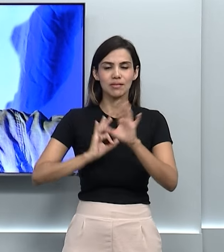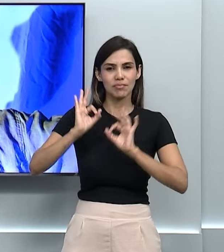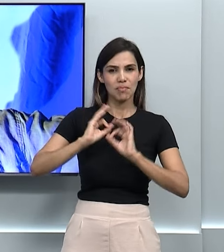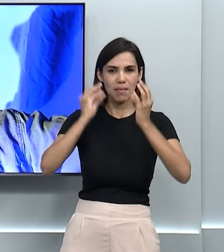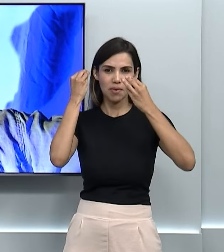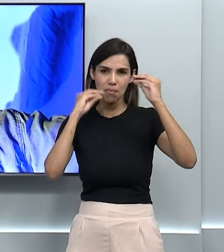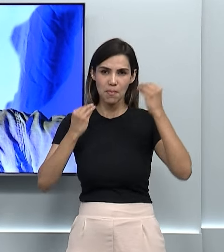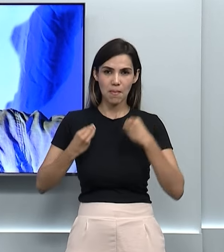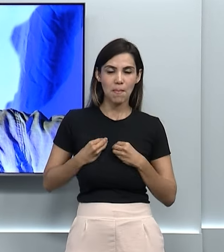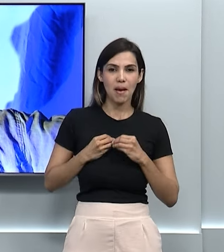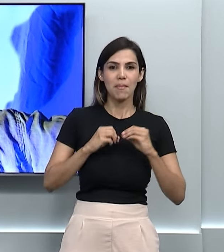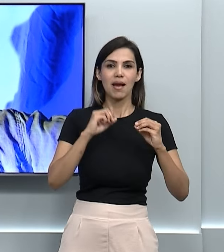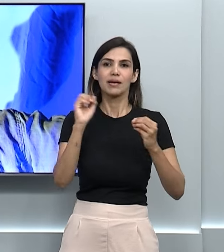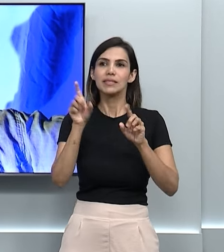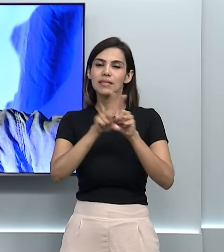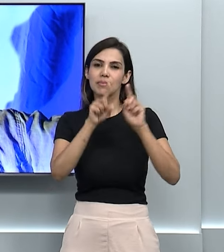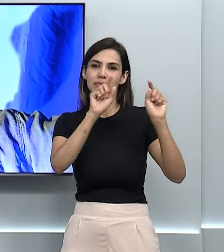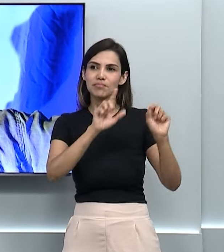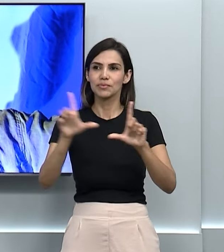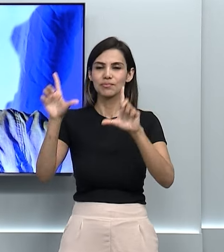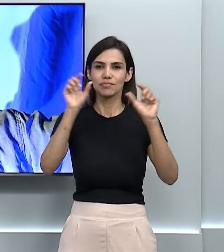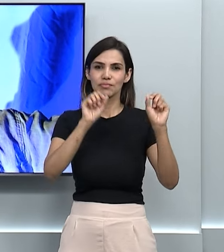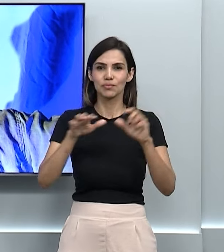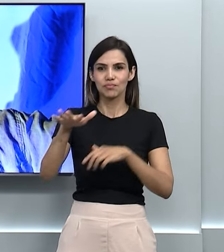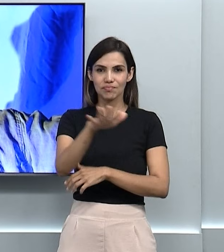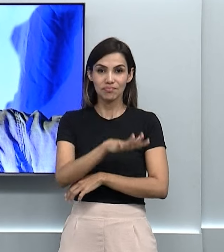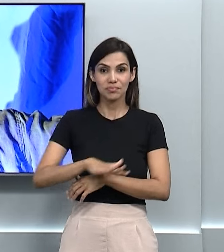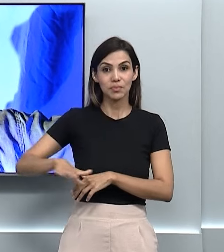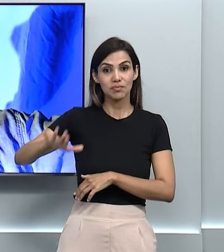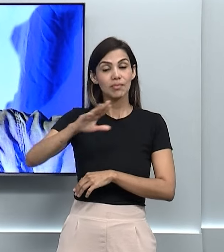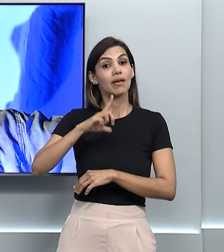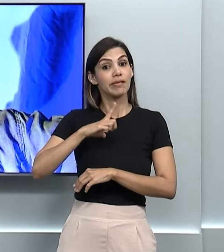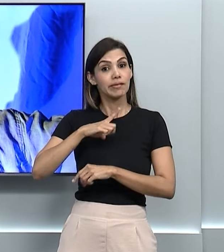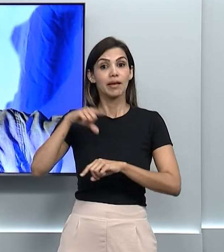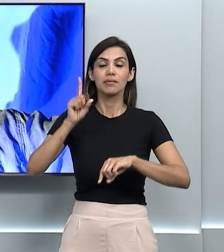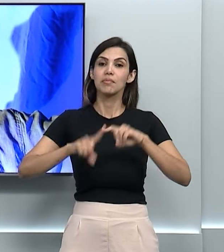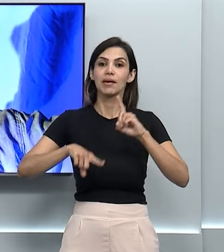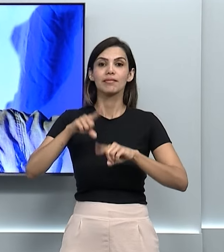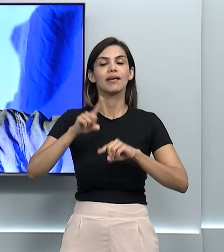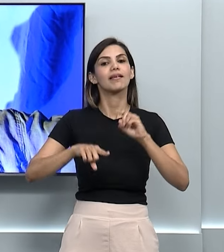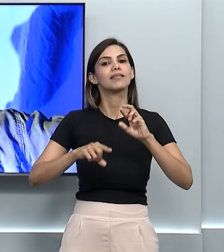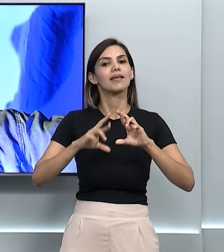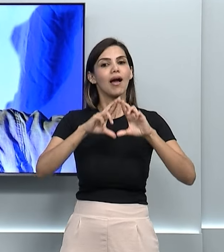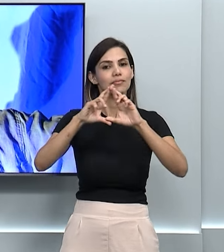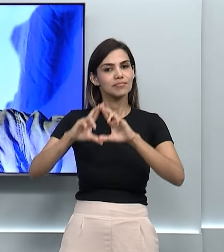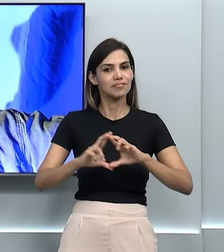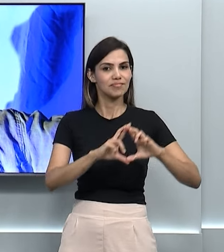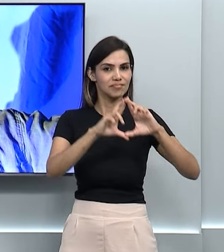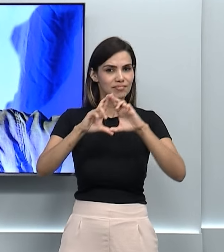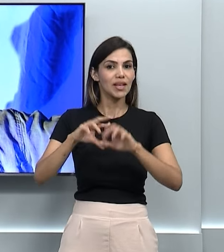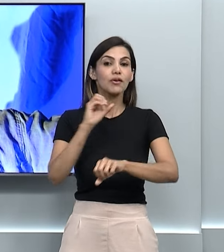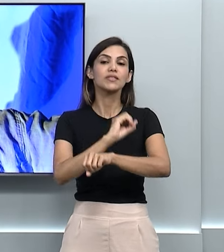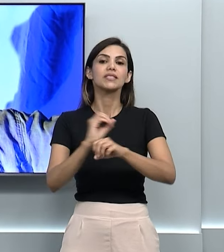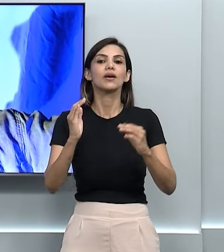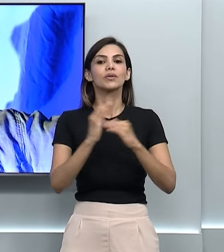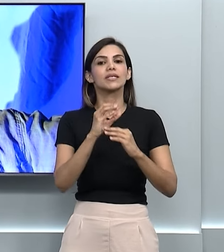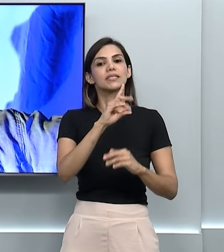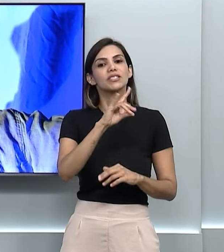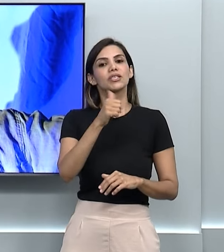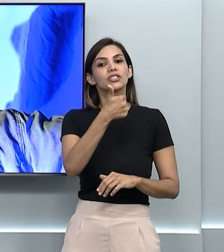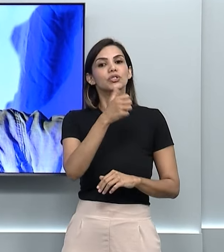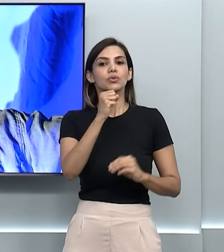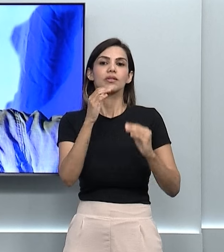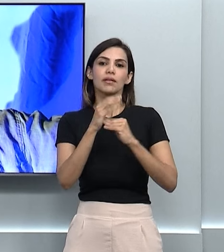a partir de materiais recicláveis. Essas oficinas, na verdade, serão realizadas entre 18 e